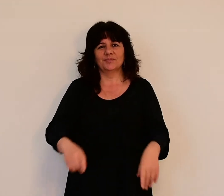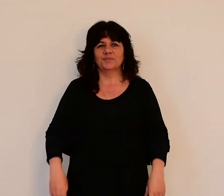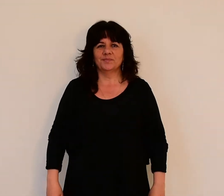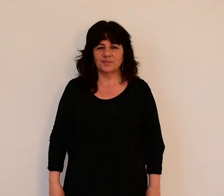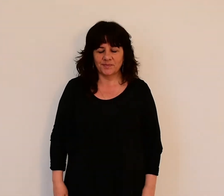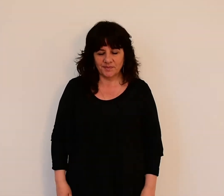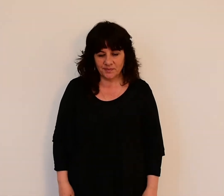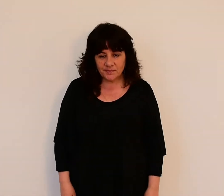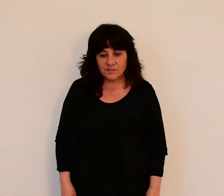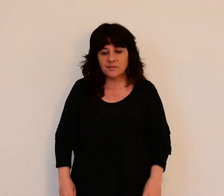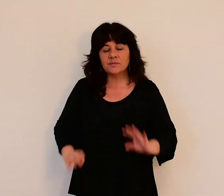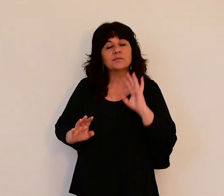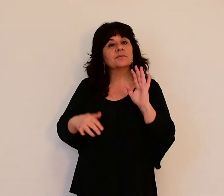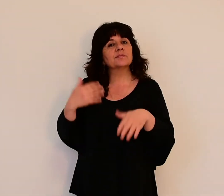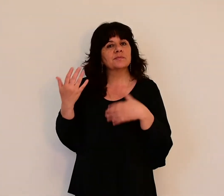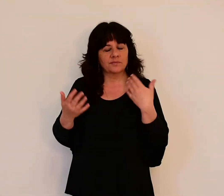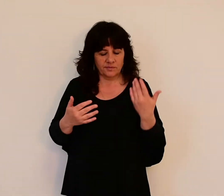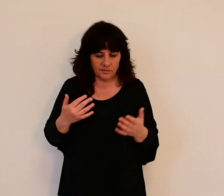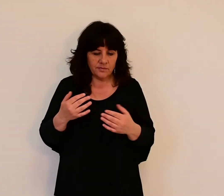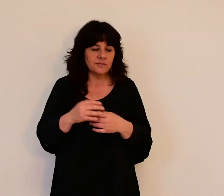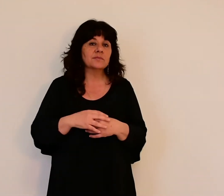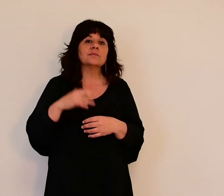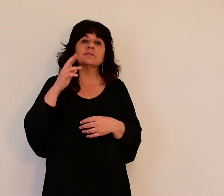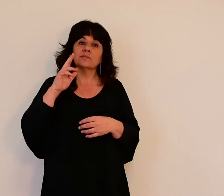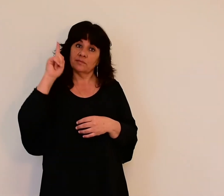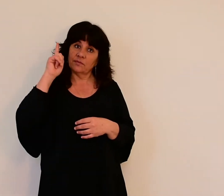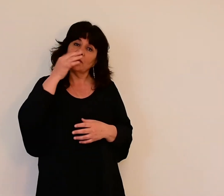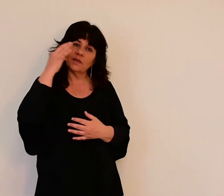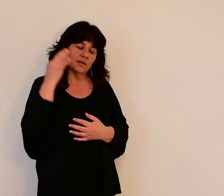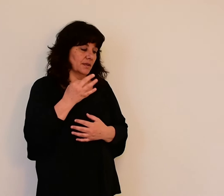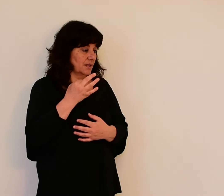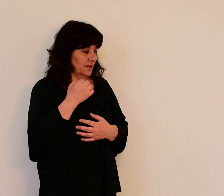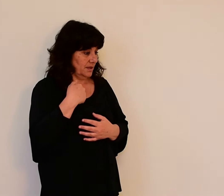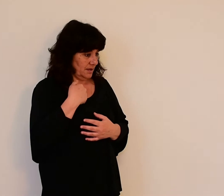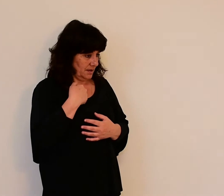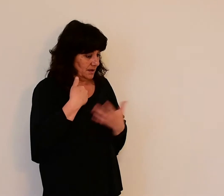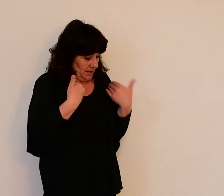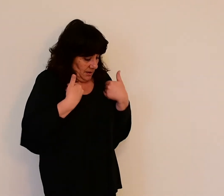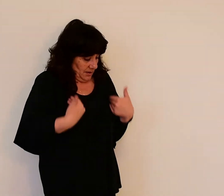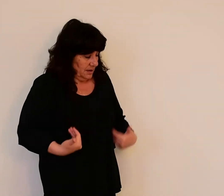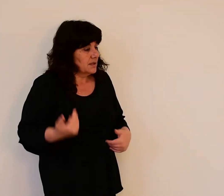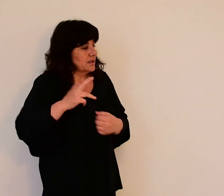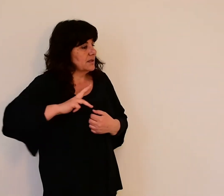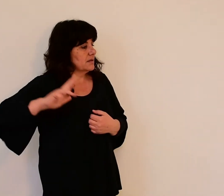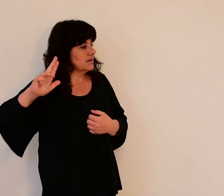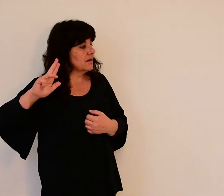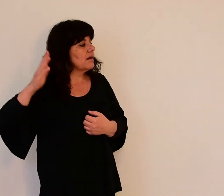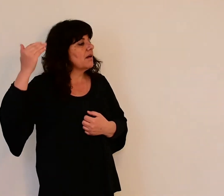Puis il dit, je suis le Seigneur qui t'ai fait sortir d'Ur en Chaldé